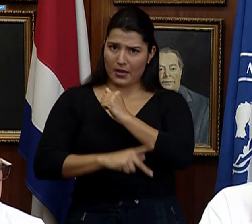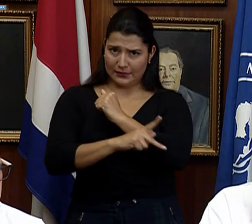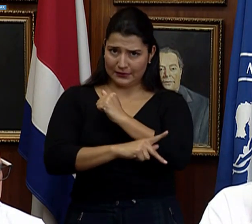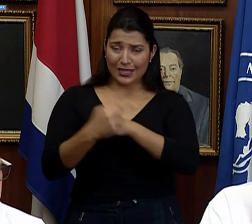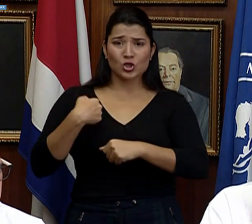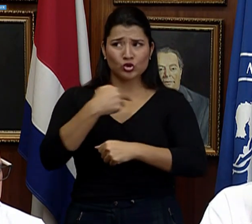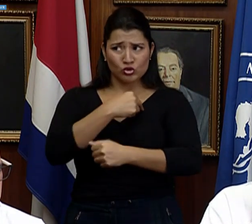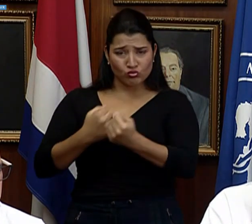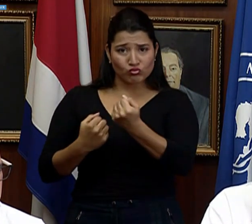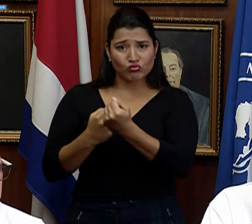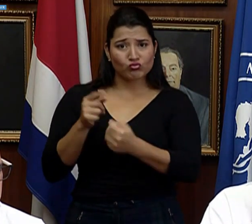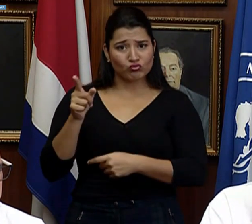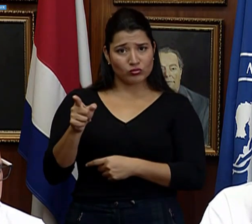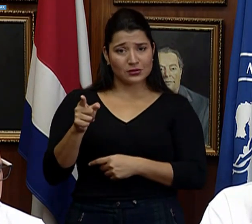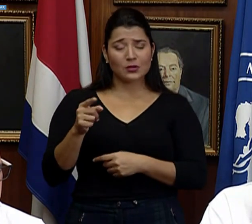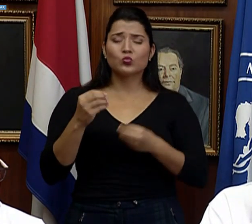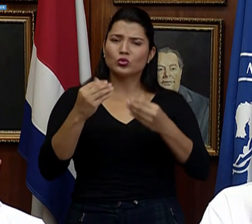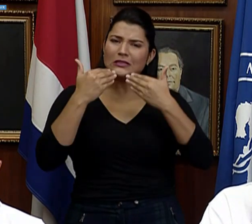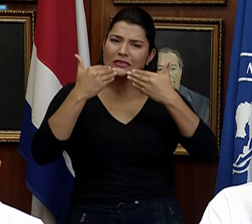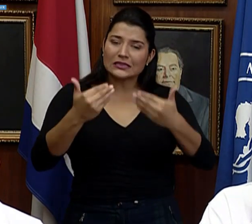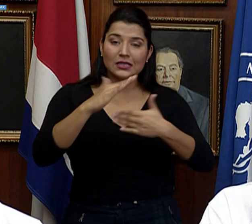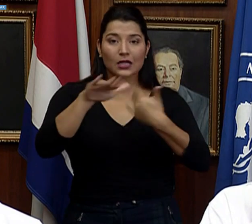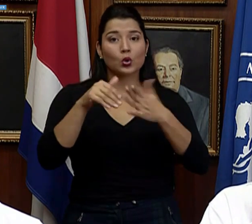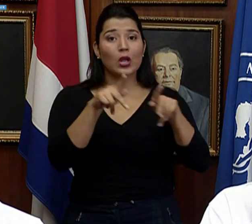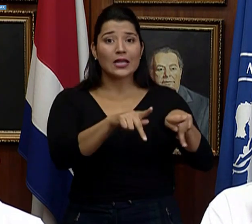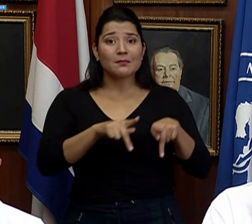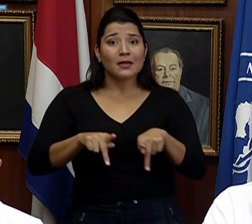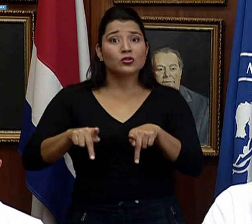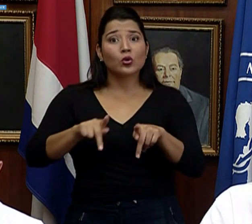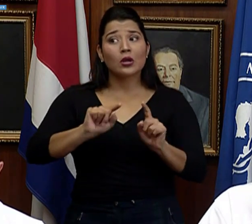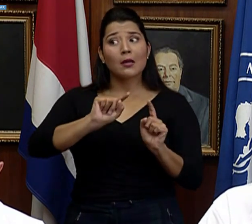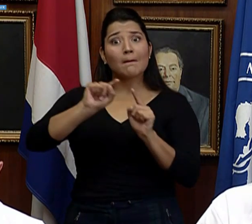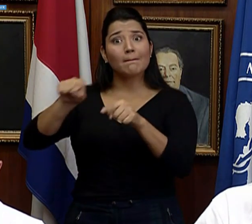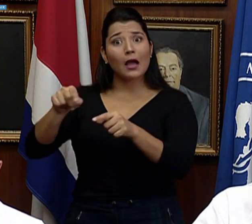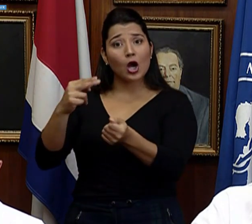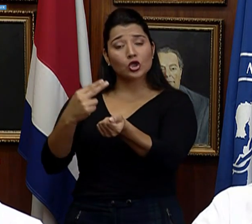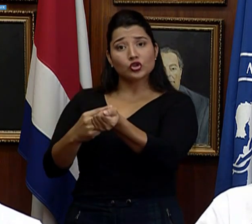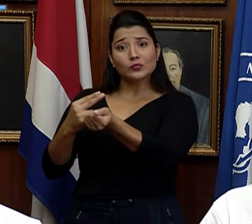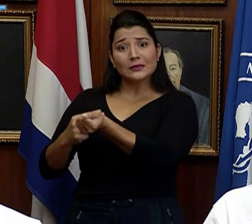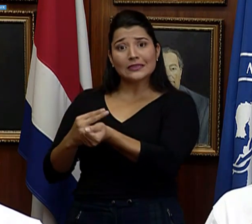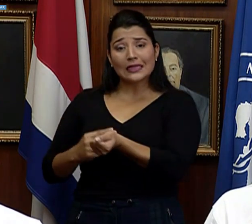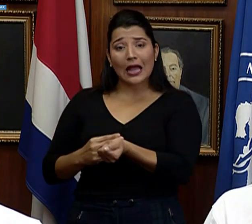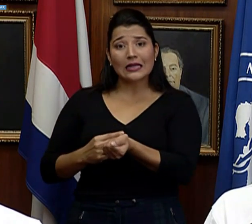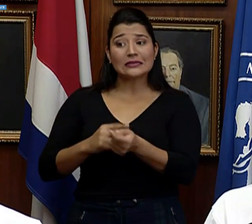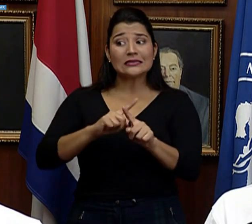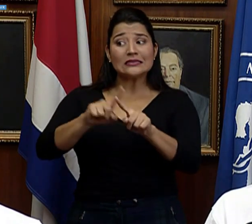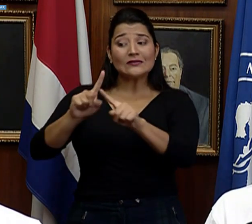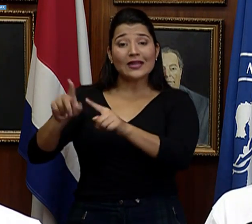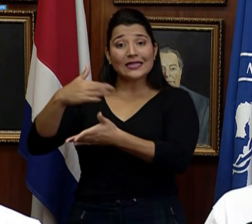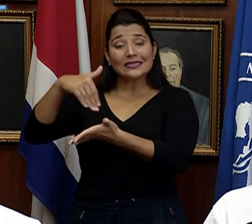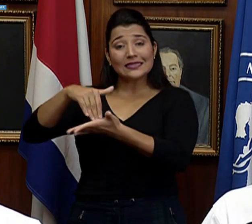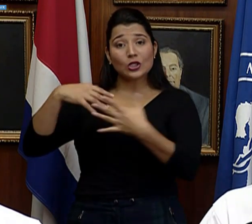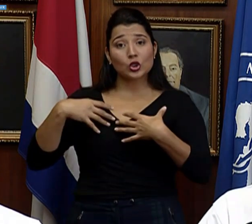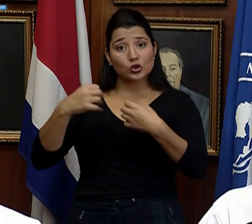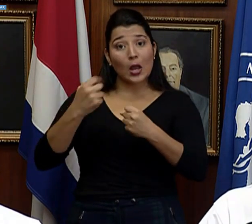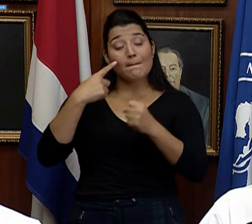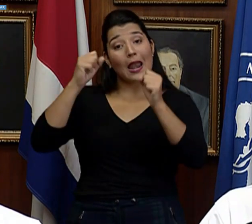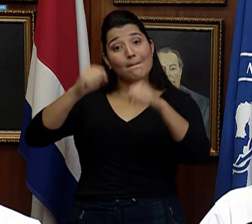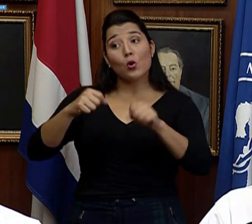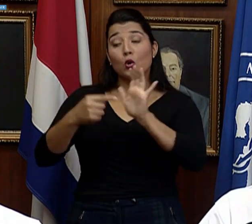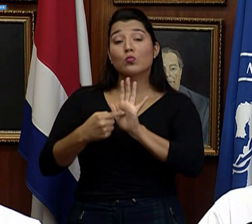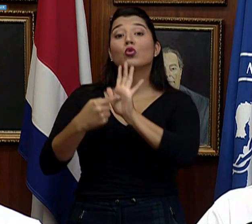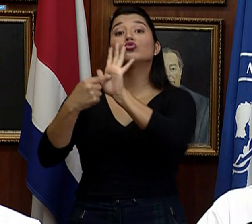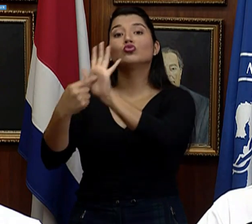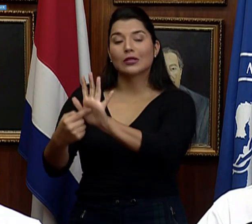Así que agradezco a todas las personas que se han acercado a los diferentes centros de la caja para mostrar ese